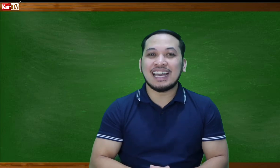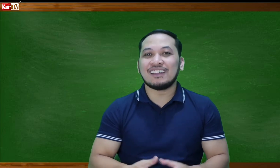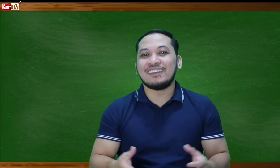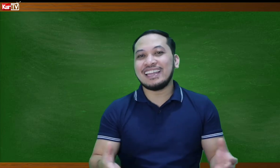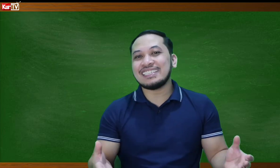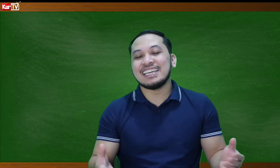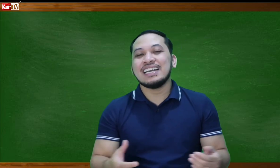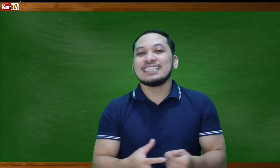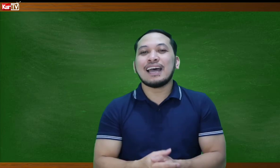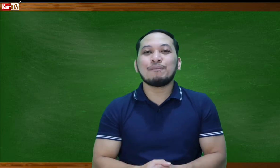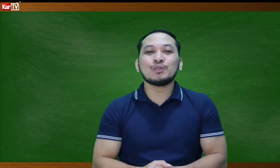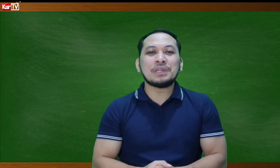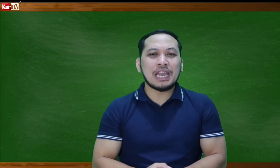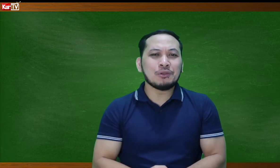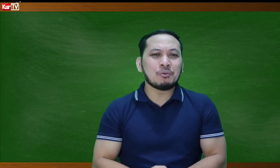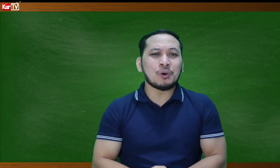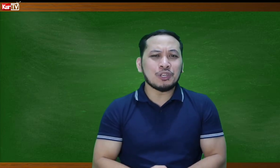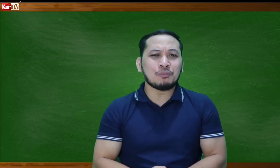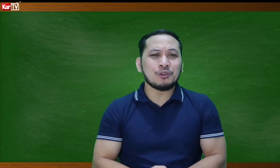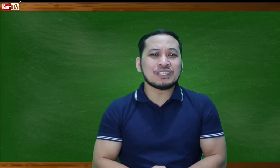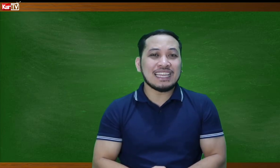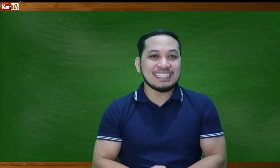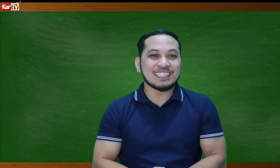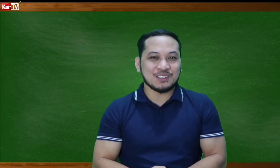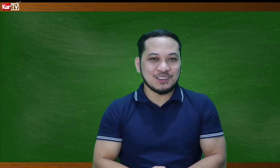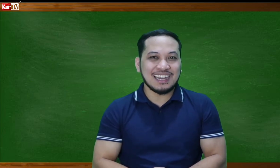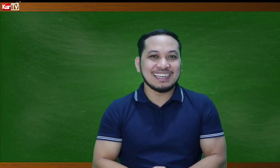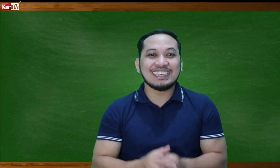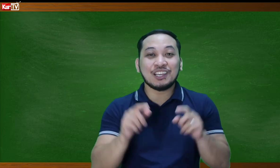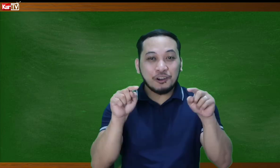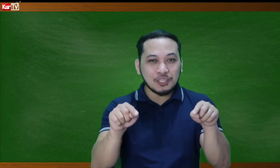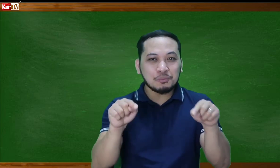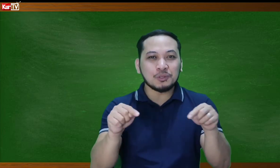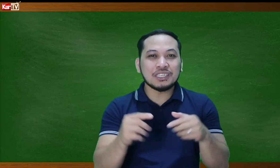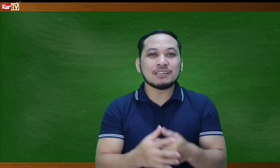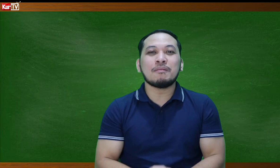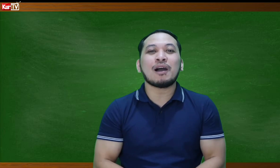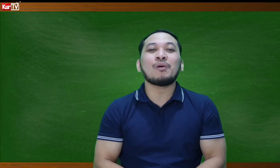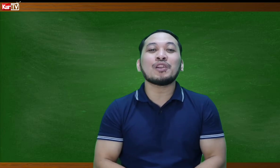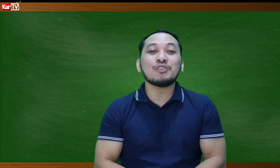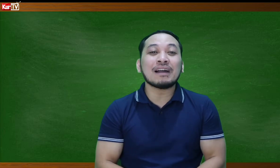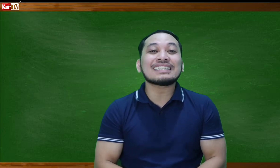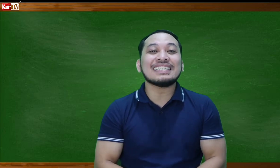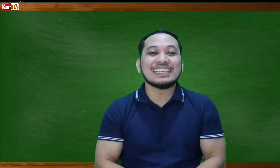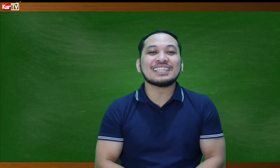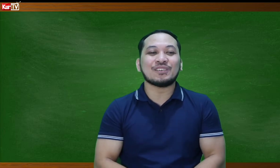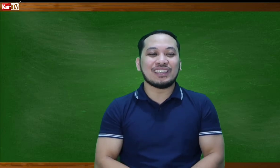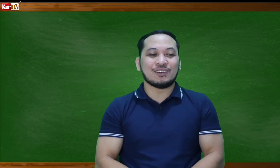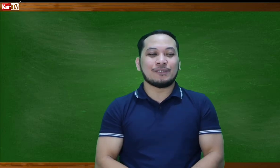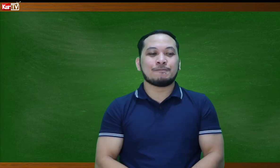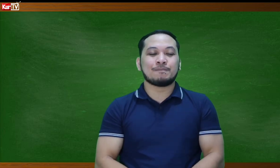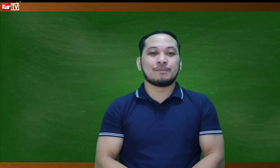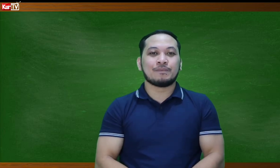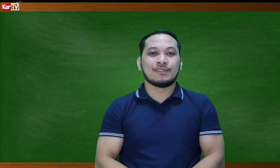Language. Tapos, hulaan nyo po kung ano po yung sinenas ko. Ha? I-comment nyo po dyan sa baba kung ano yung mga sinenas kong ito. I